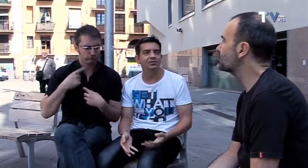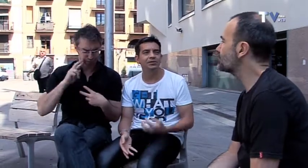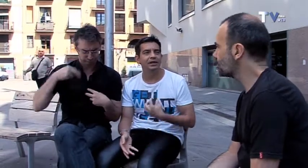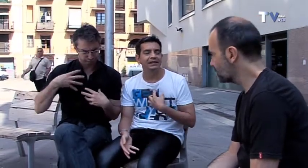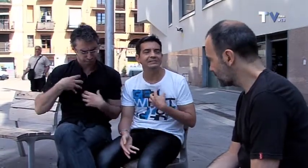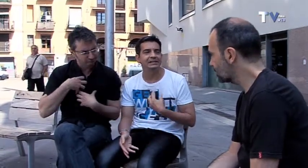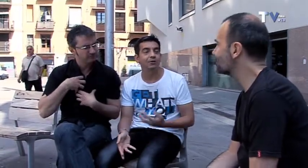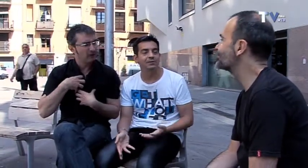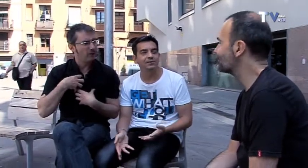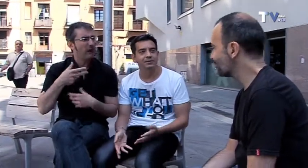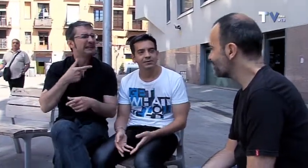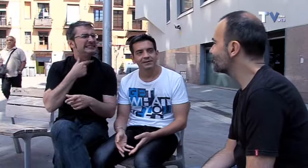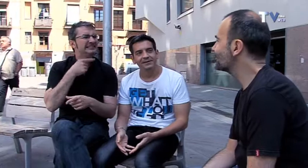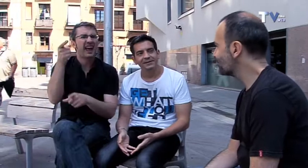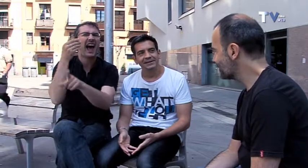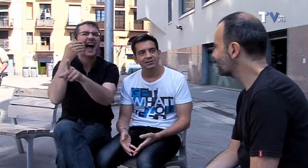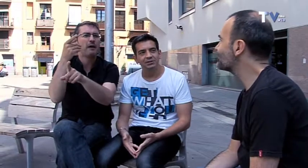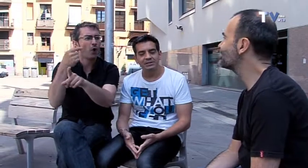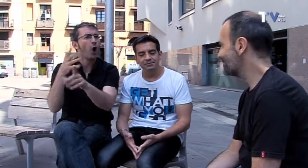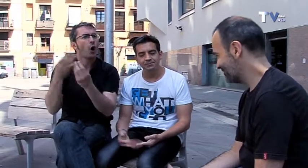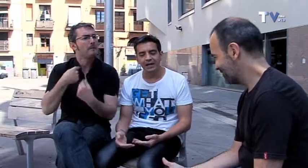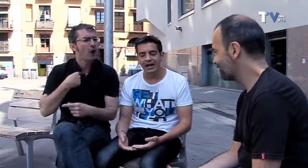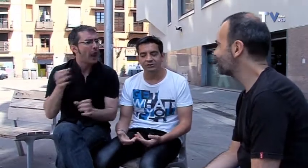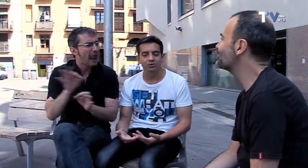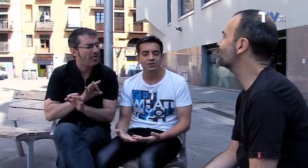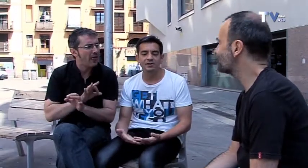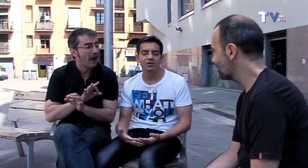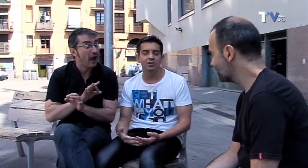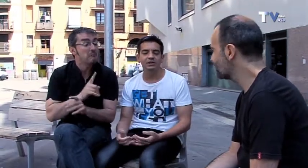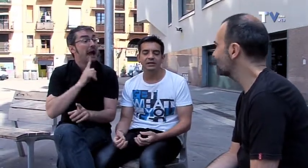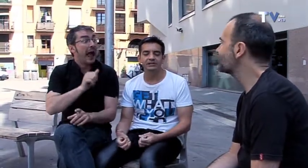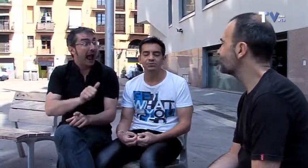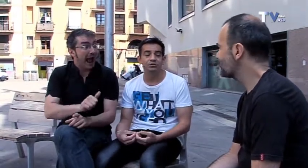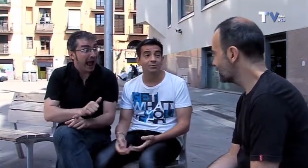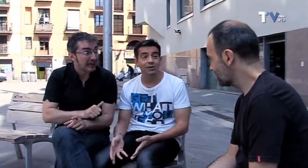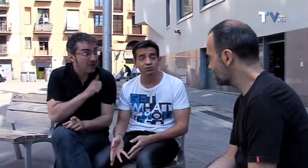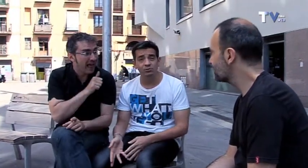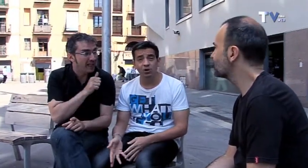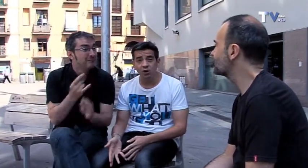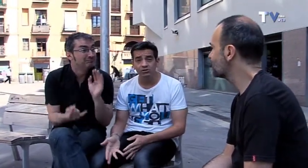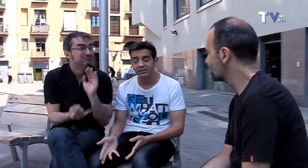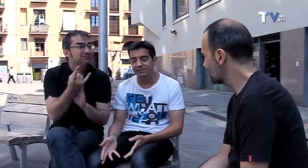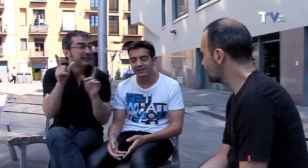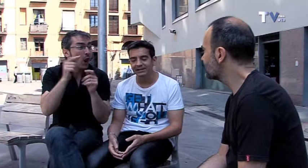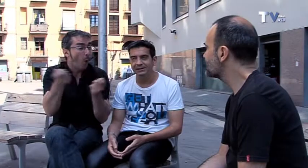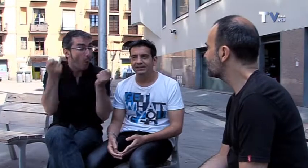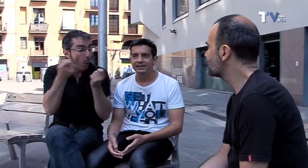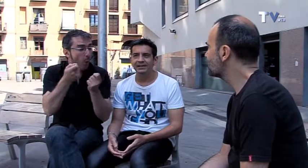gente se riera con ellos cuando yo había sido quien había escrito el chiste. Entonces, eso coincidió con que se pusieron de moda los